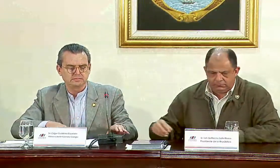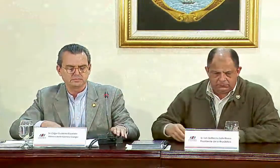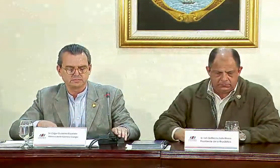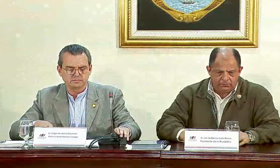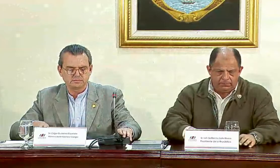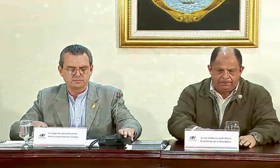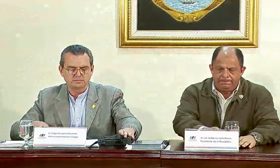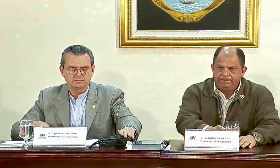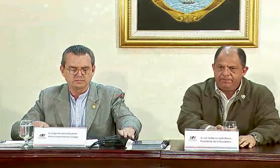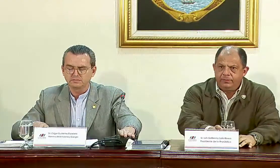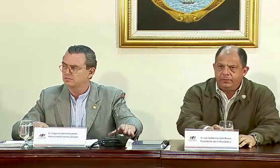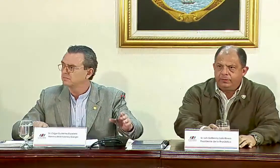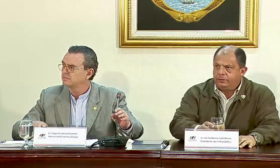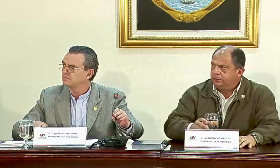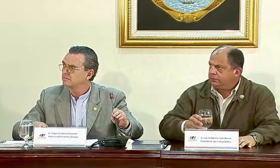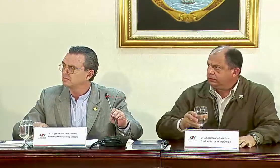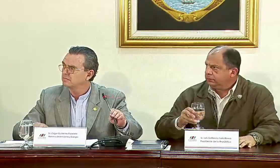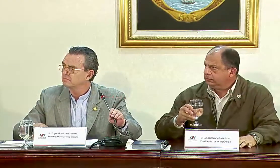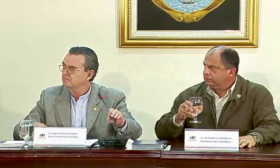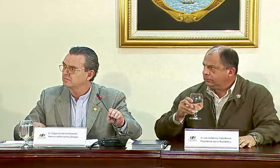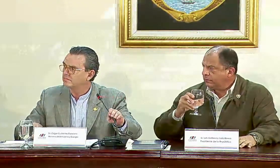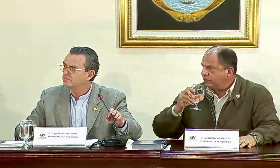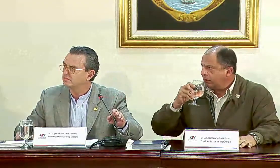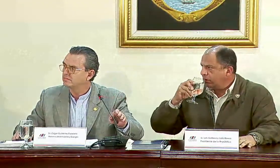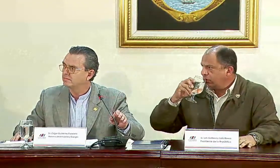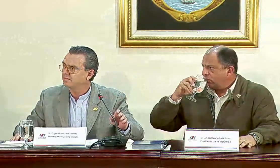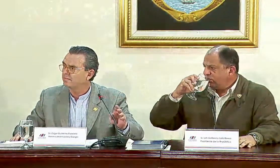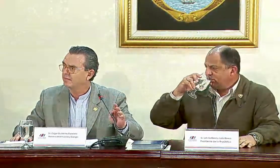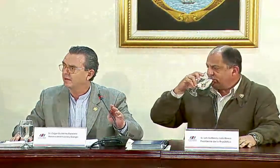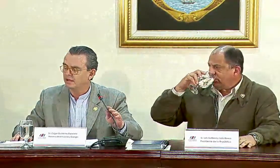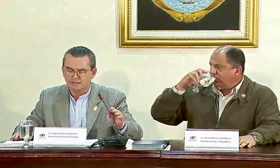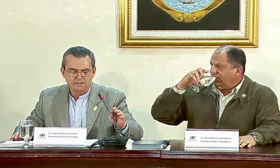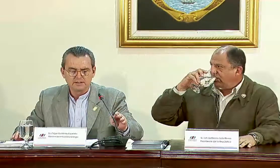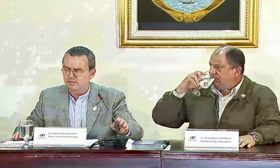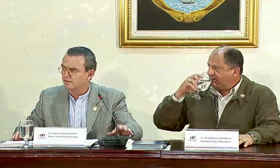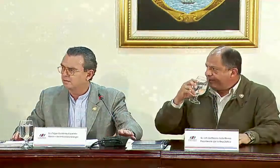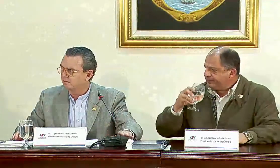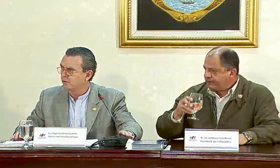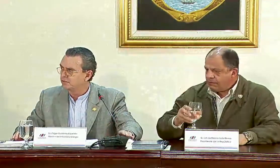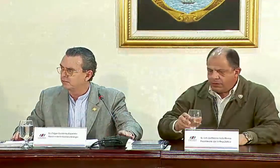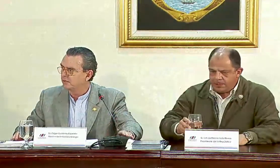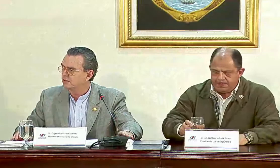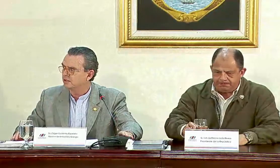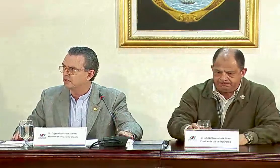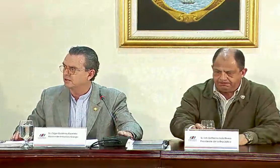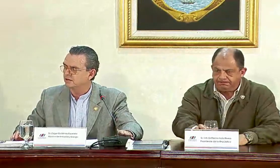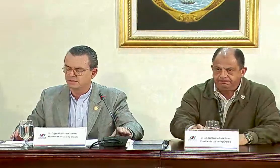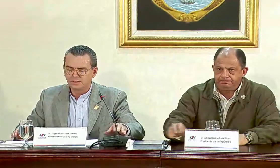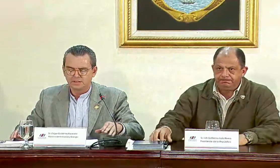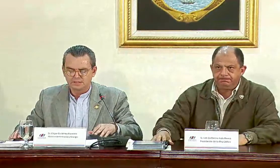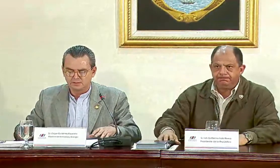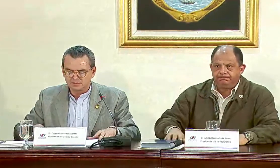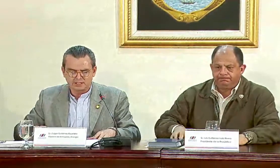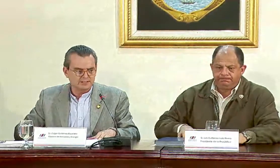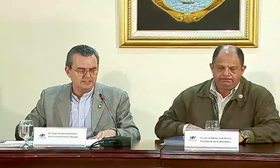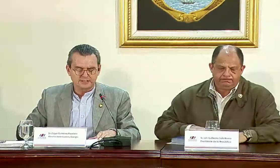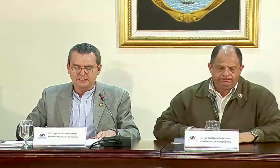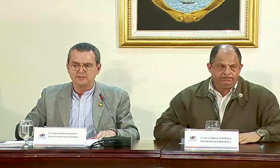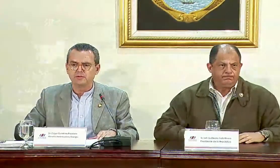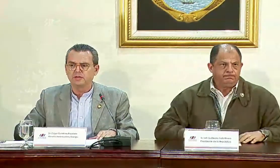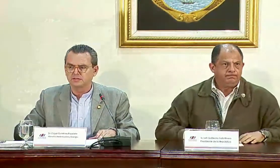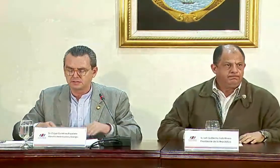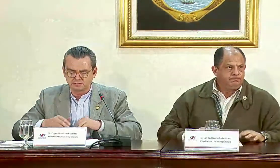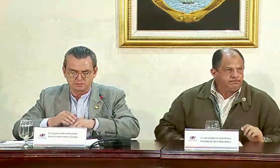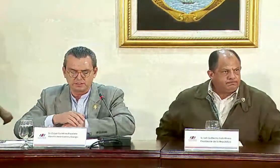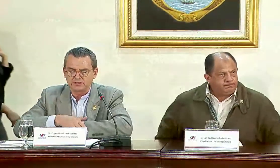para… Don Edgar, ¿usted quería agregar algo sobre el tema de la sequía? Sí, por favor. Sí, muchas gracias